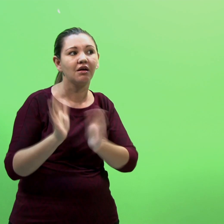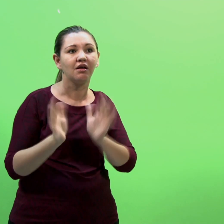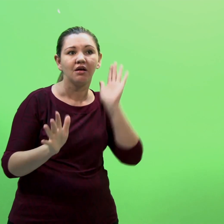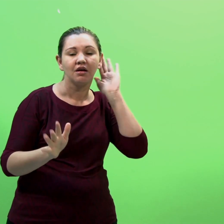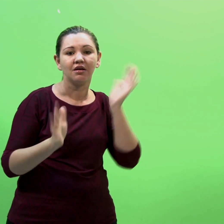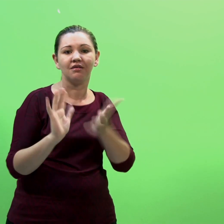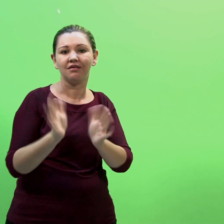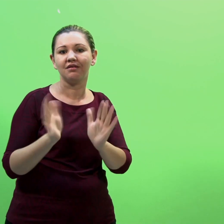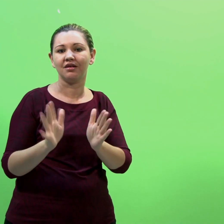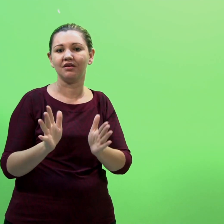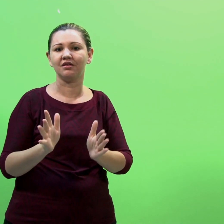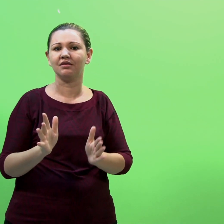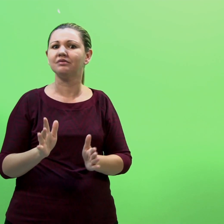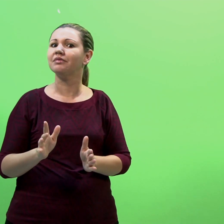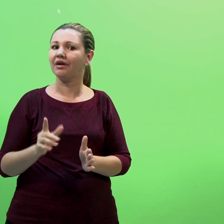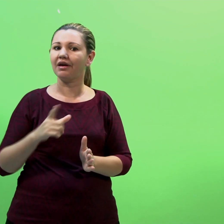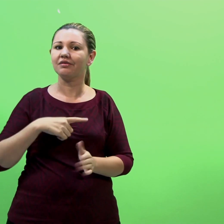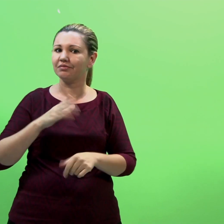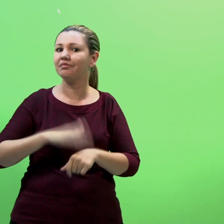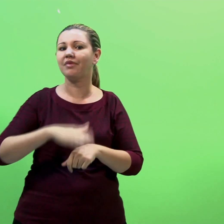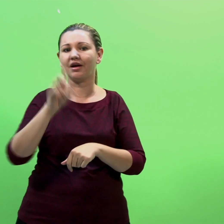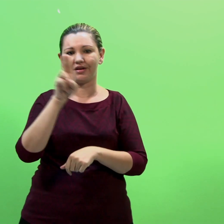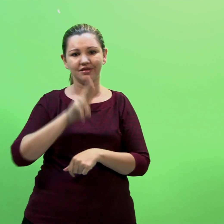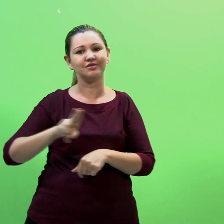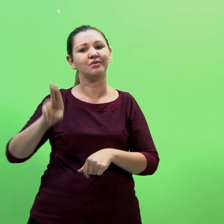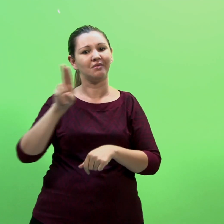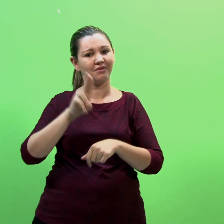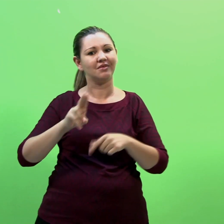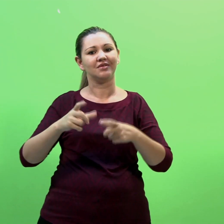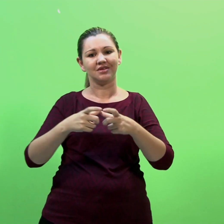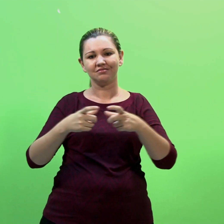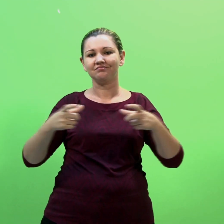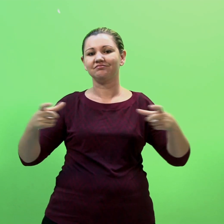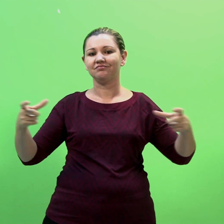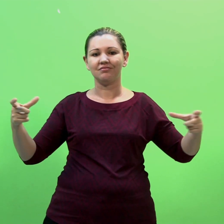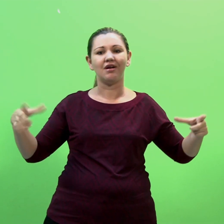interpretação de línguas de sinais, já que elas não sobrepõem a mensagem oral.